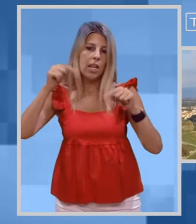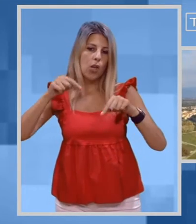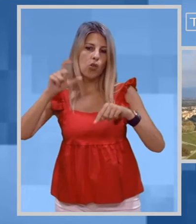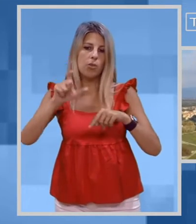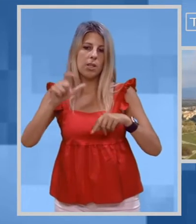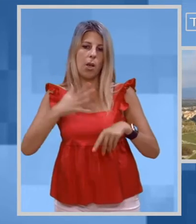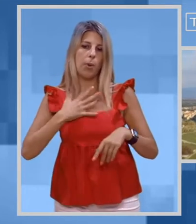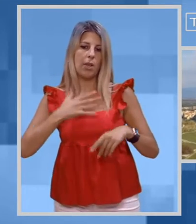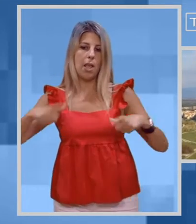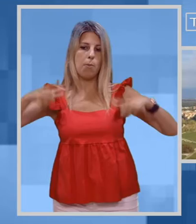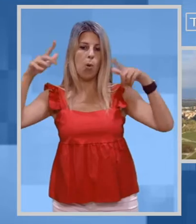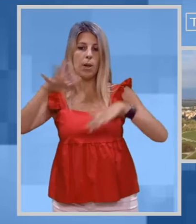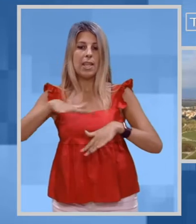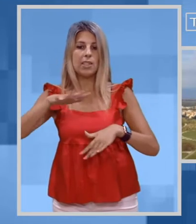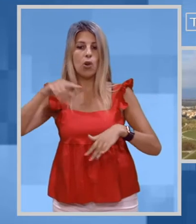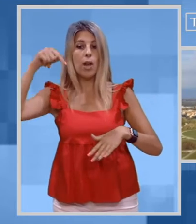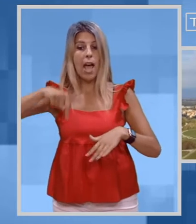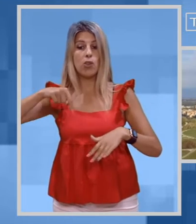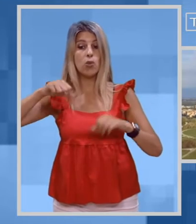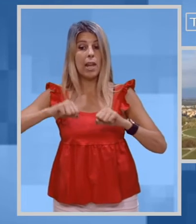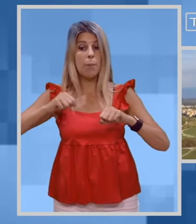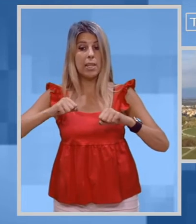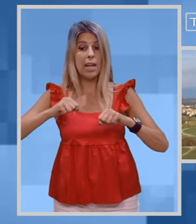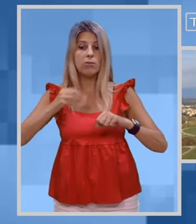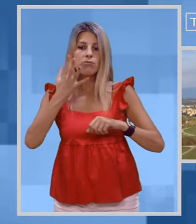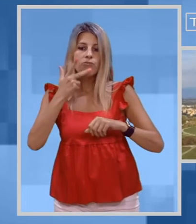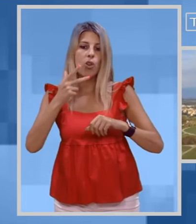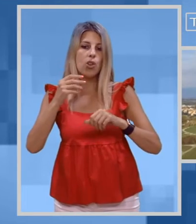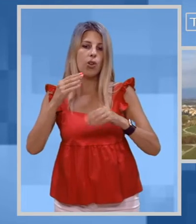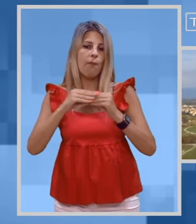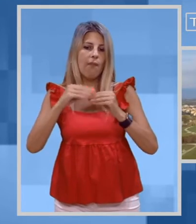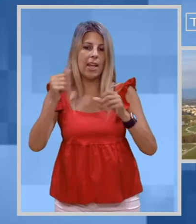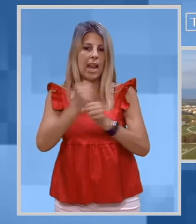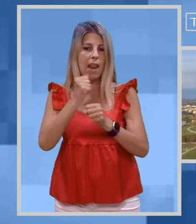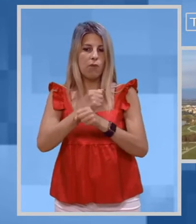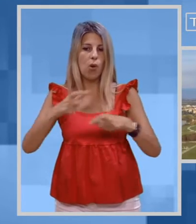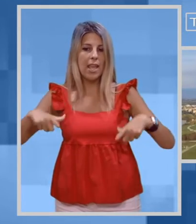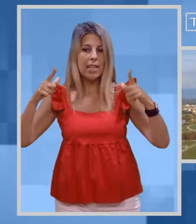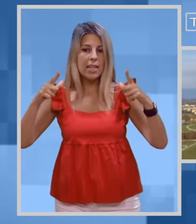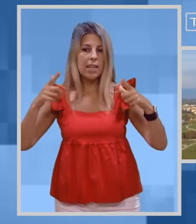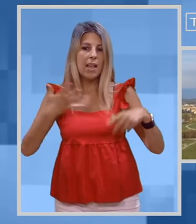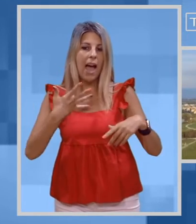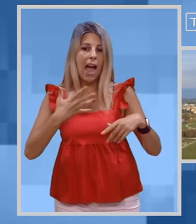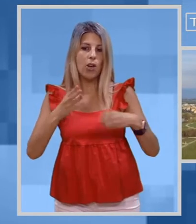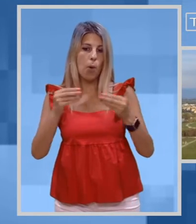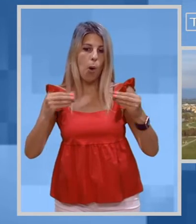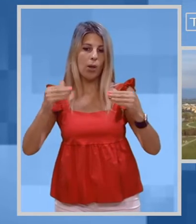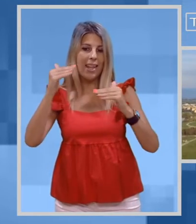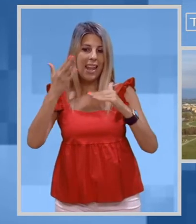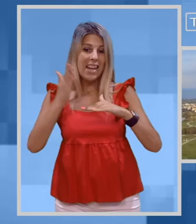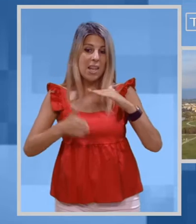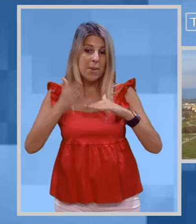Ciò comporta che oggi i cittadini proprietari di immobili nelle zone a sud dell'abitato, che intendono effettuare lavori edili,